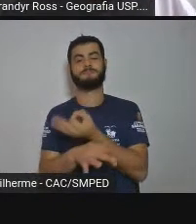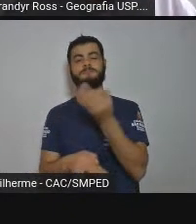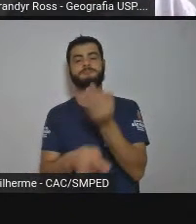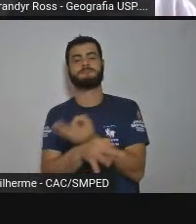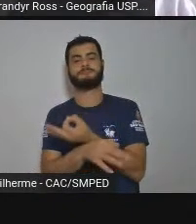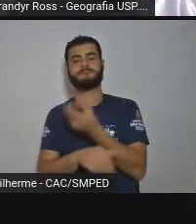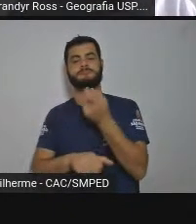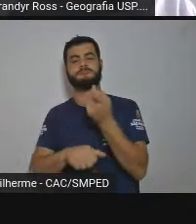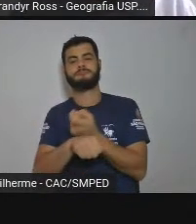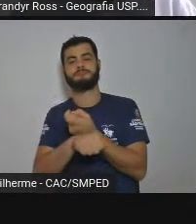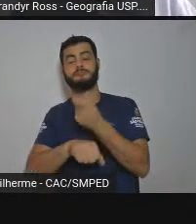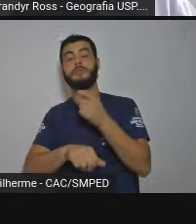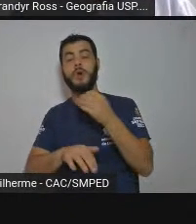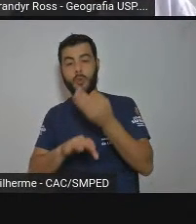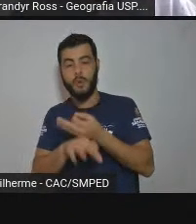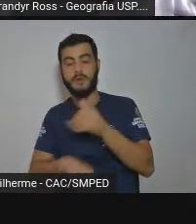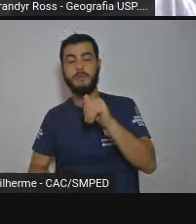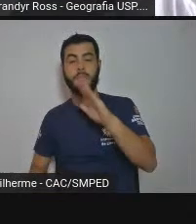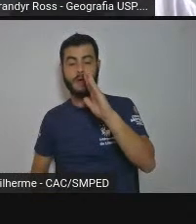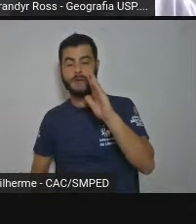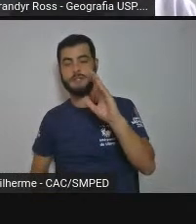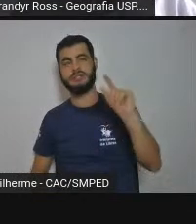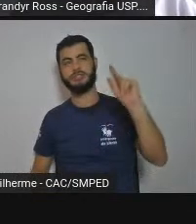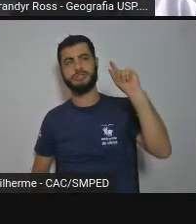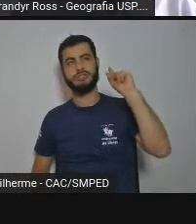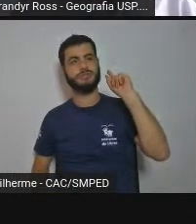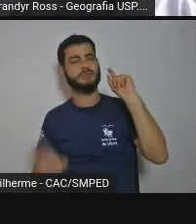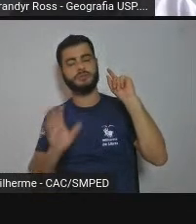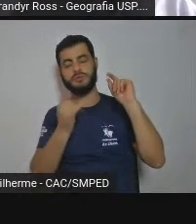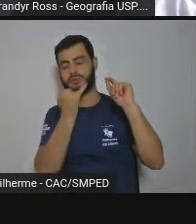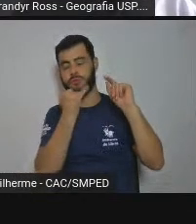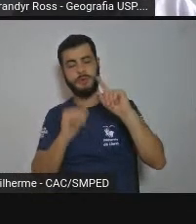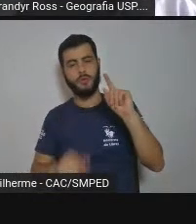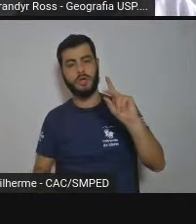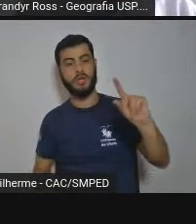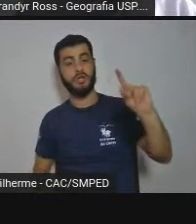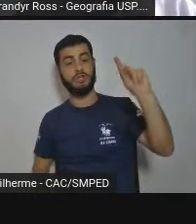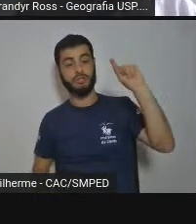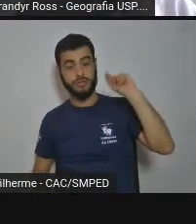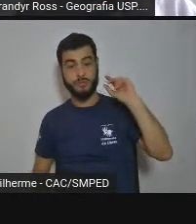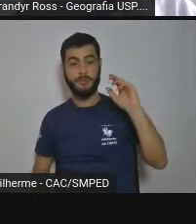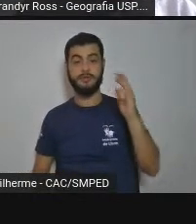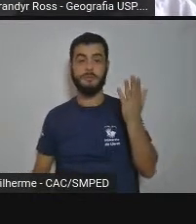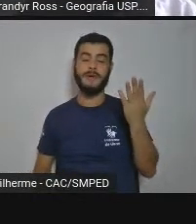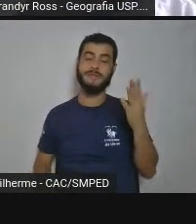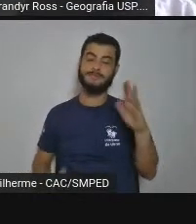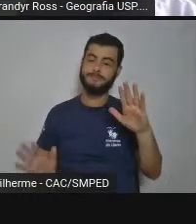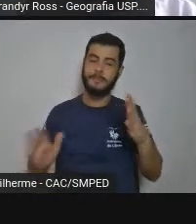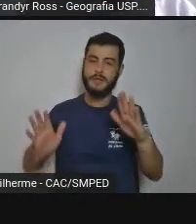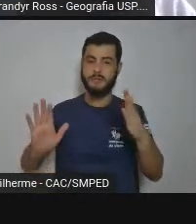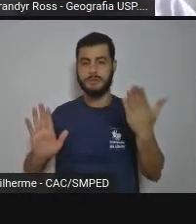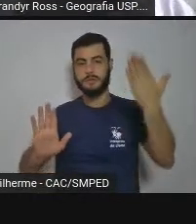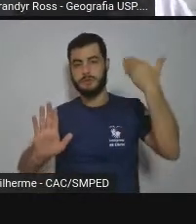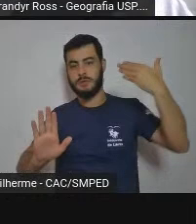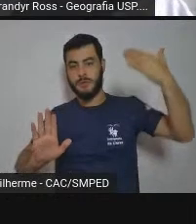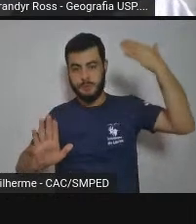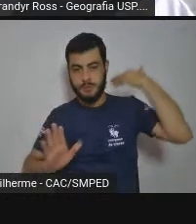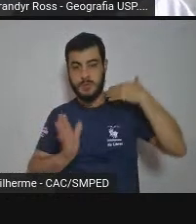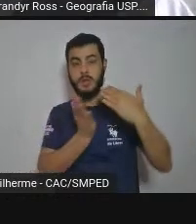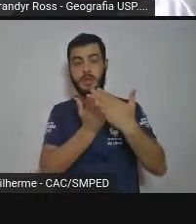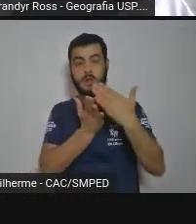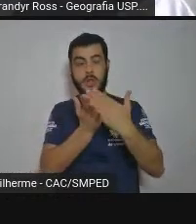antigamente, antigamente não, há uns tempos atrás a literatura geomorfológica chamava isso de superfície das cristas médias,